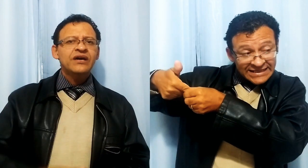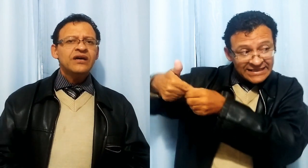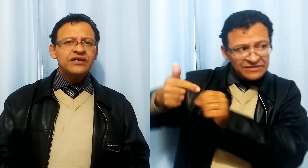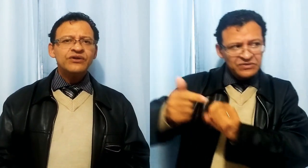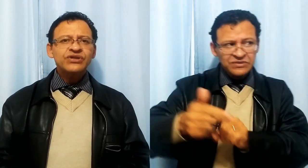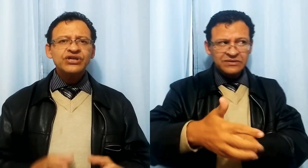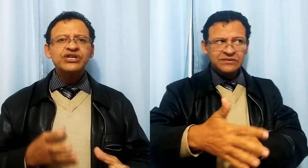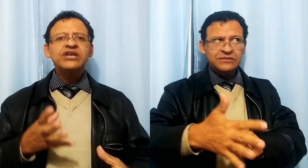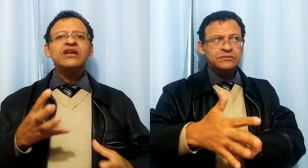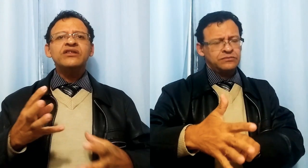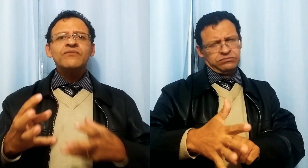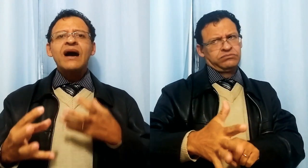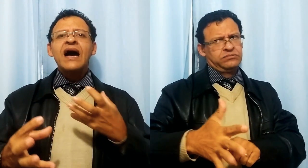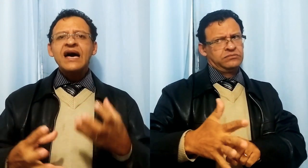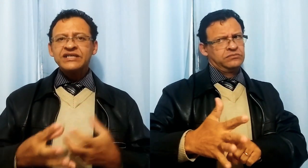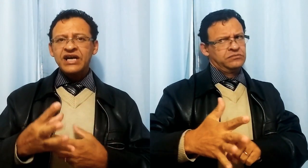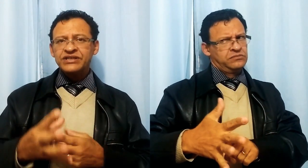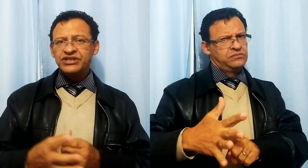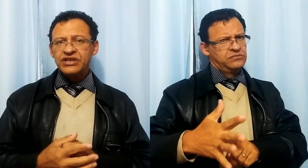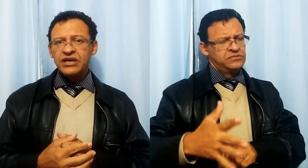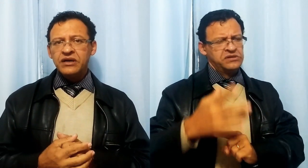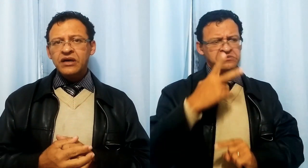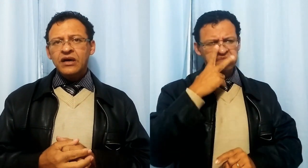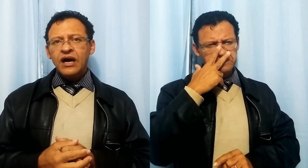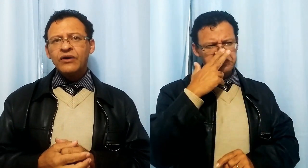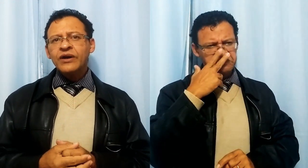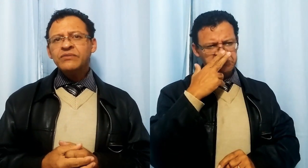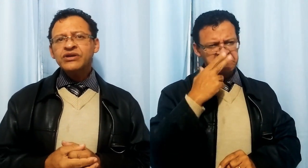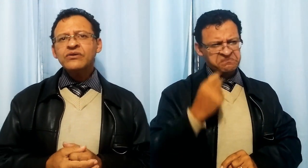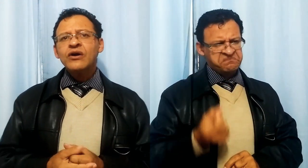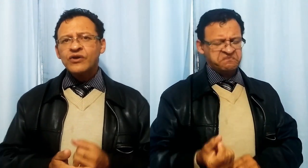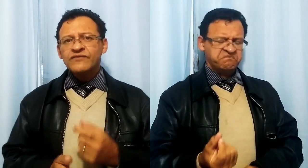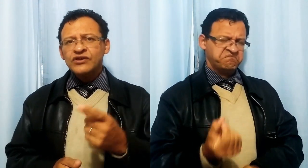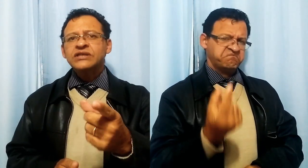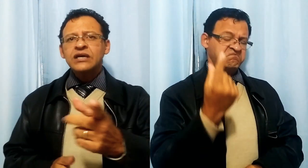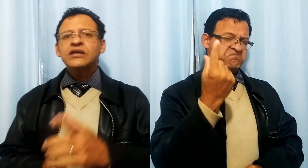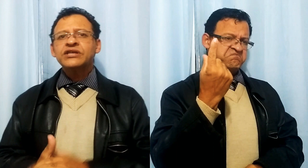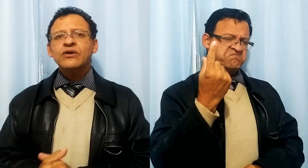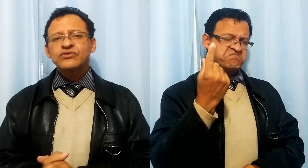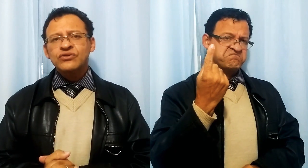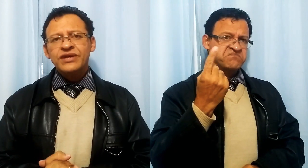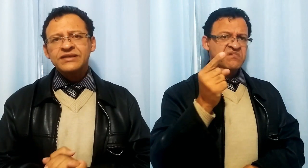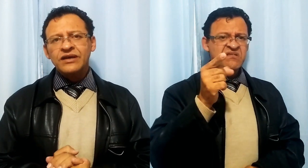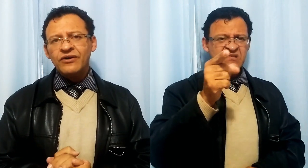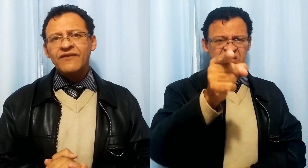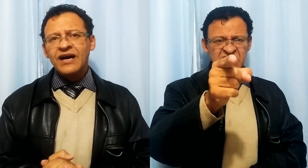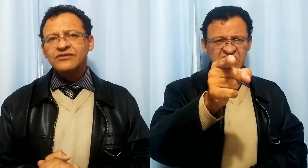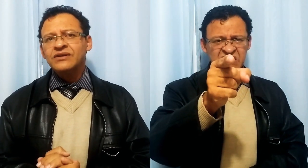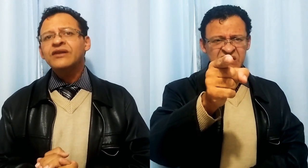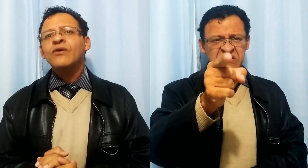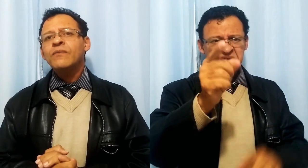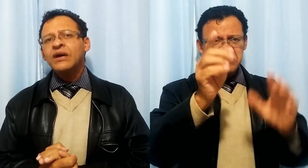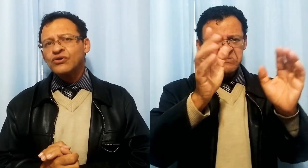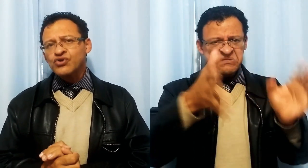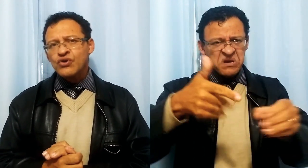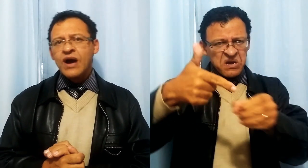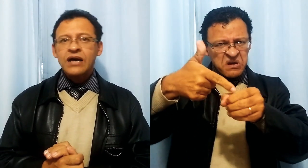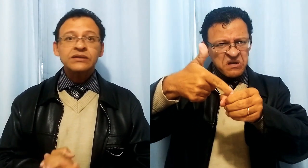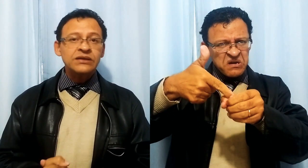e eu senti que ele deu uma rajadinha, agora me diga uma coisa, você quem já usou desta nova gasolina, como é que o seu carro está